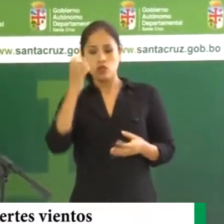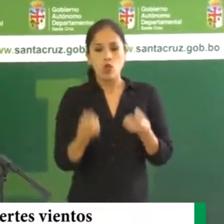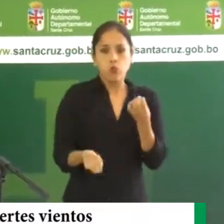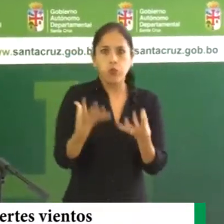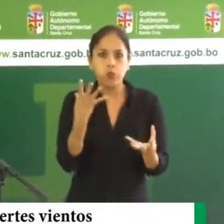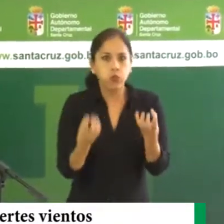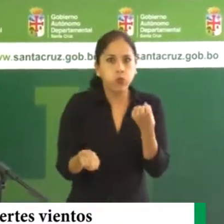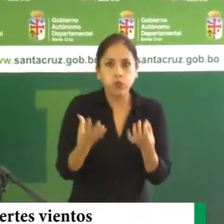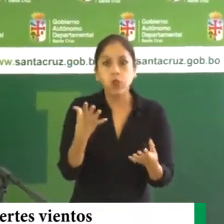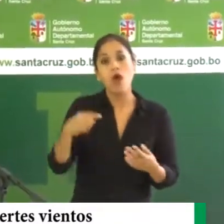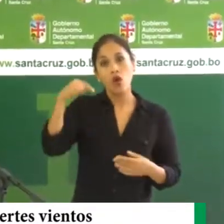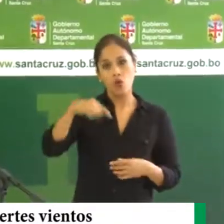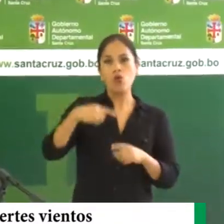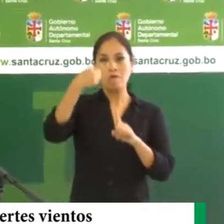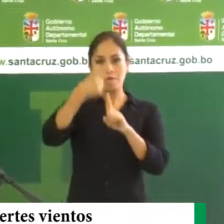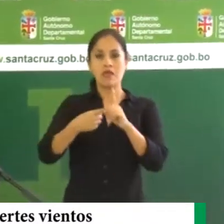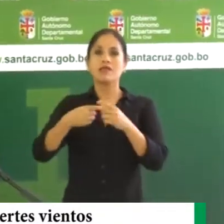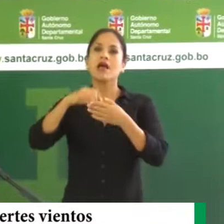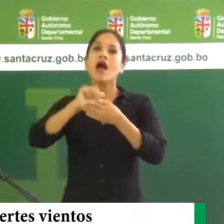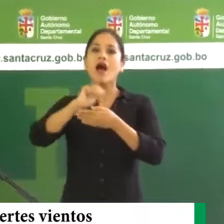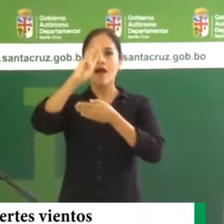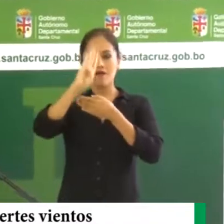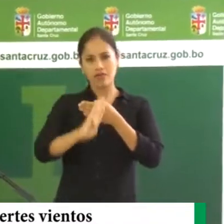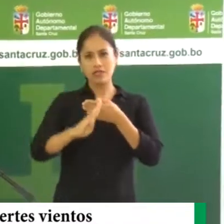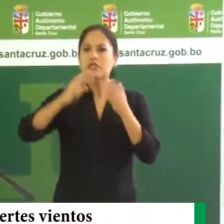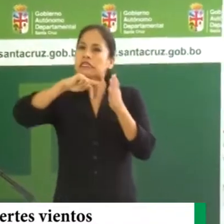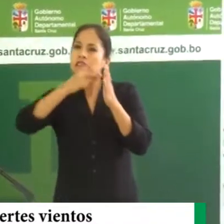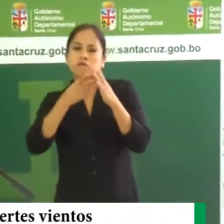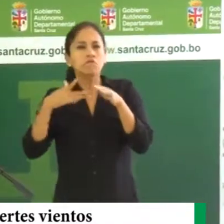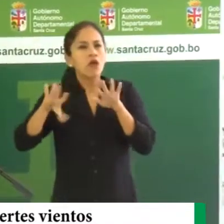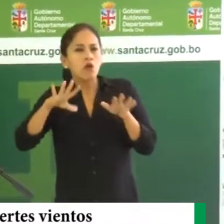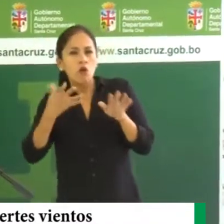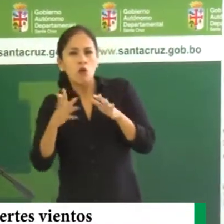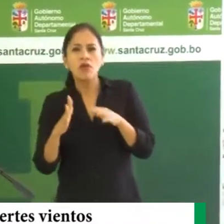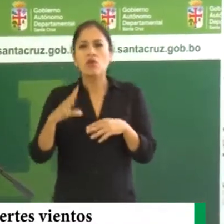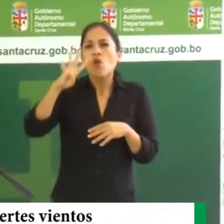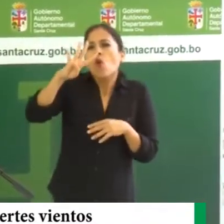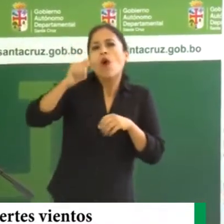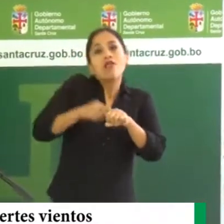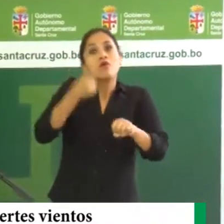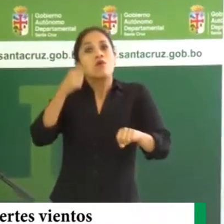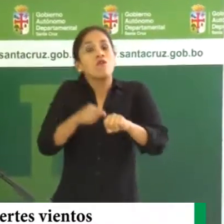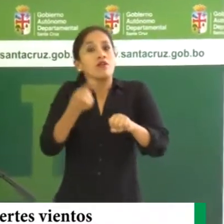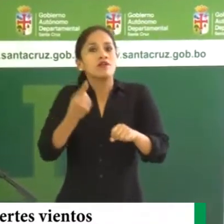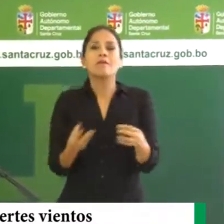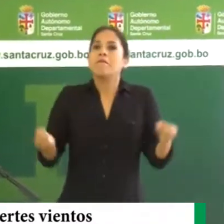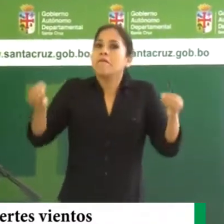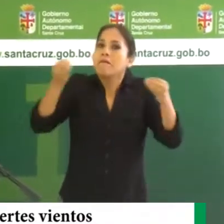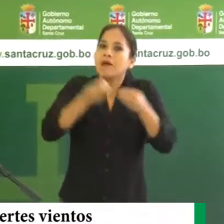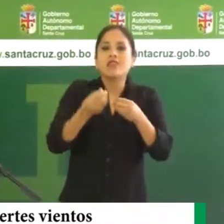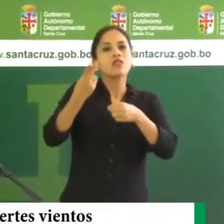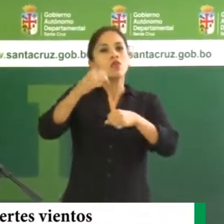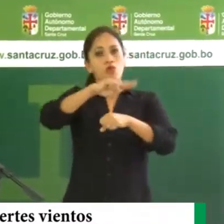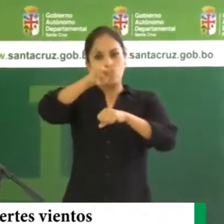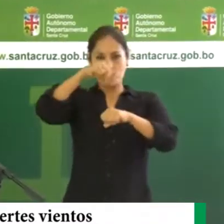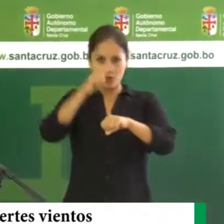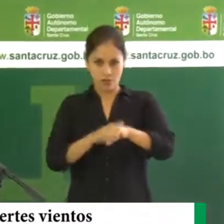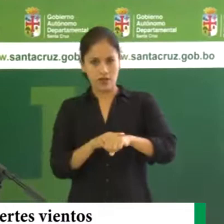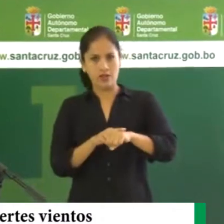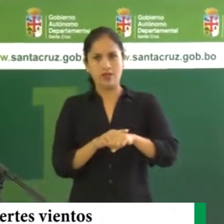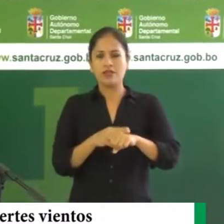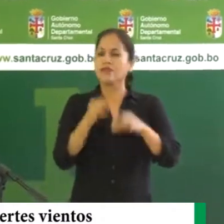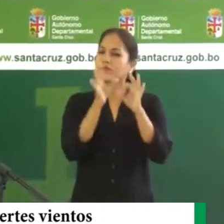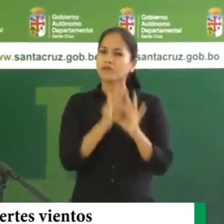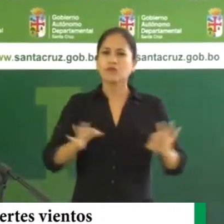este mes, lo que significa que estamos aproximadamente cuatro veces más del número de la media. Es